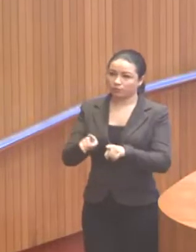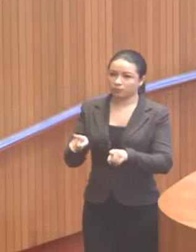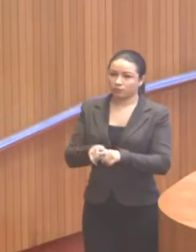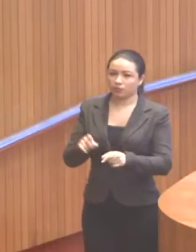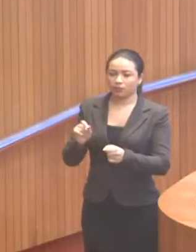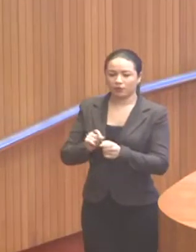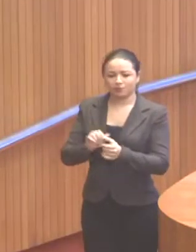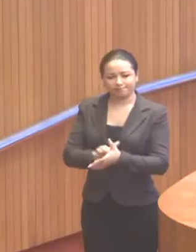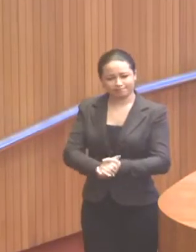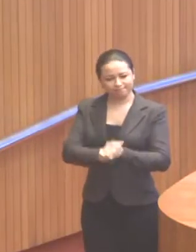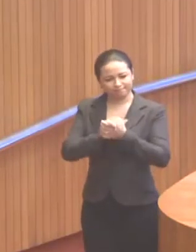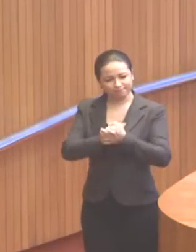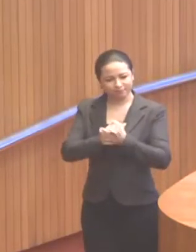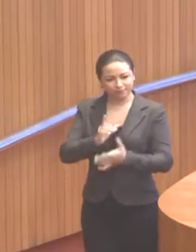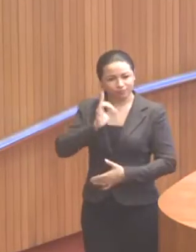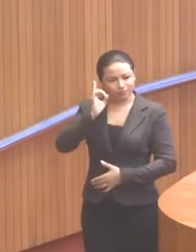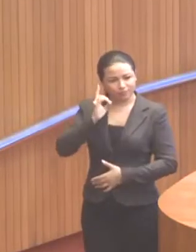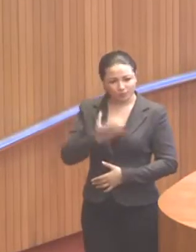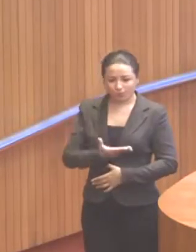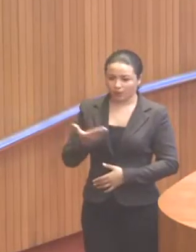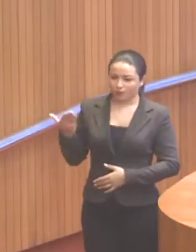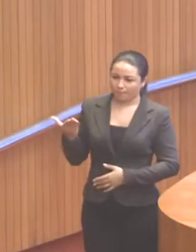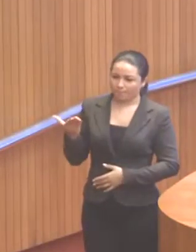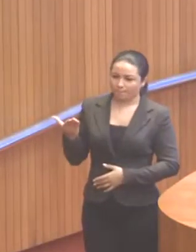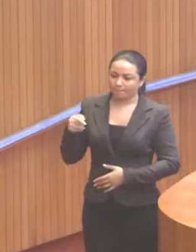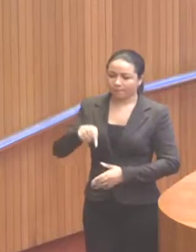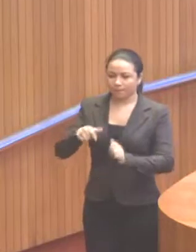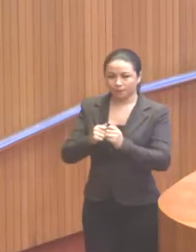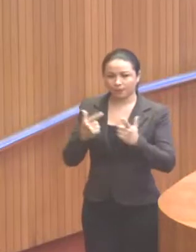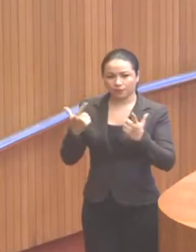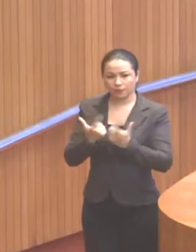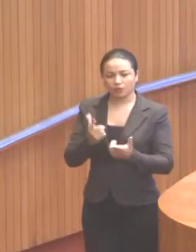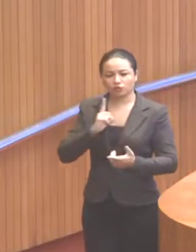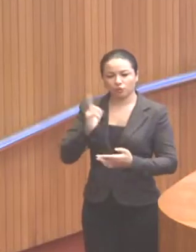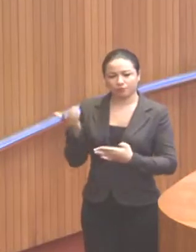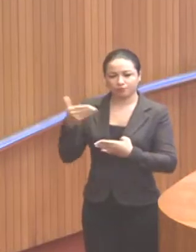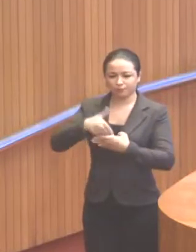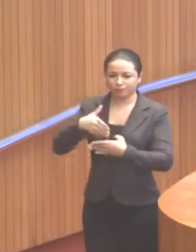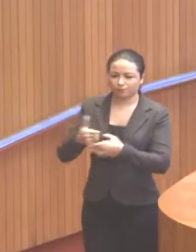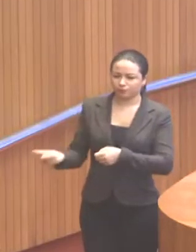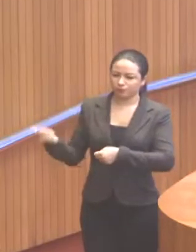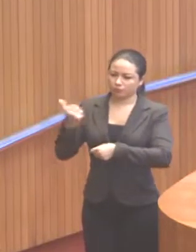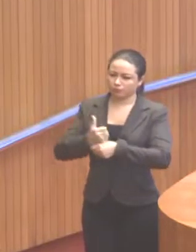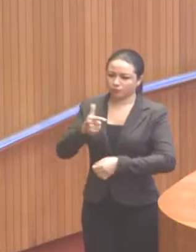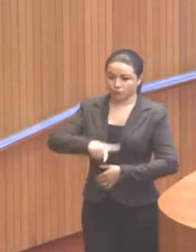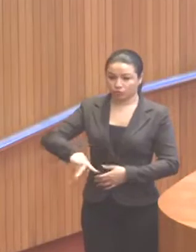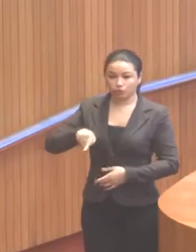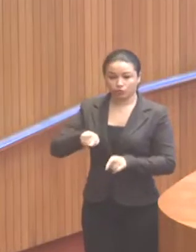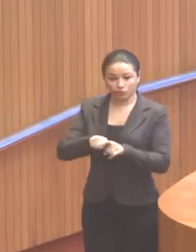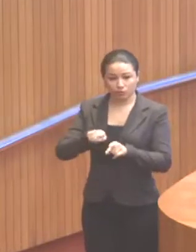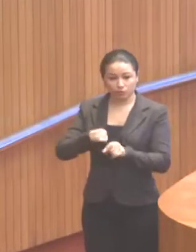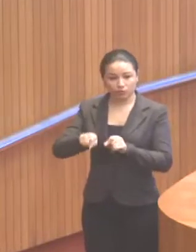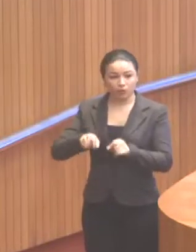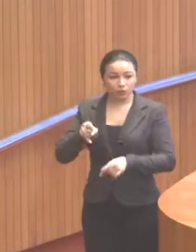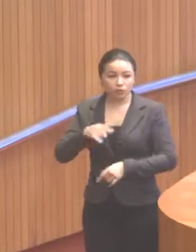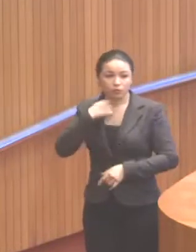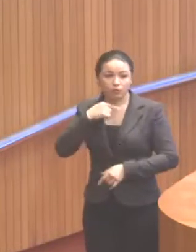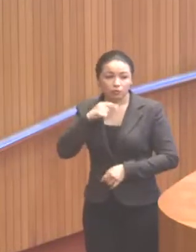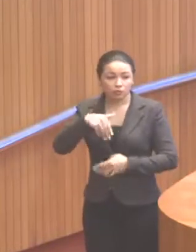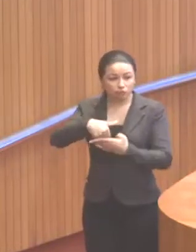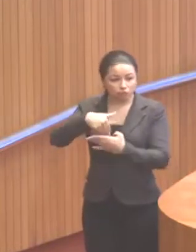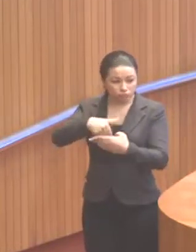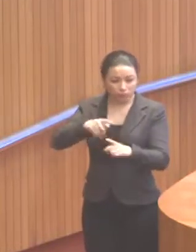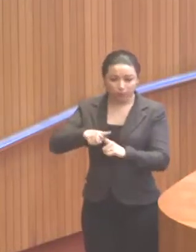fazer os meus cumprimentos aos parlamentares, todos os deputados estaduais desta Casa que foram reeleitos, aqueles que também não foram reeleitos, mas que